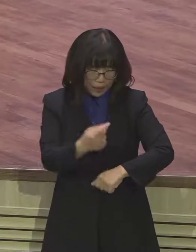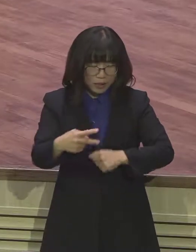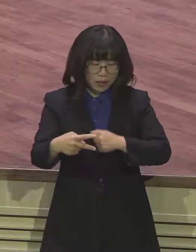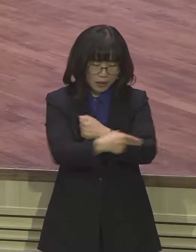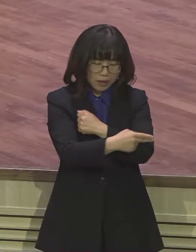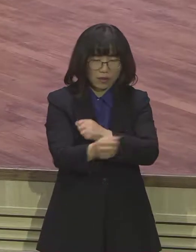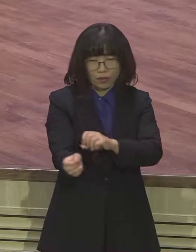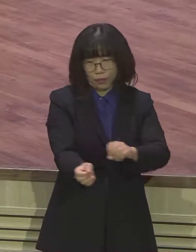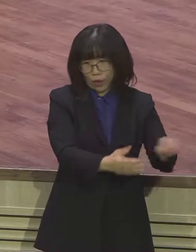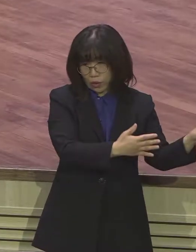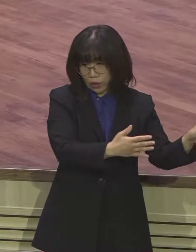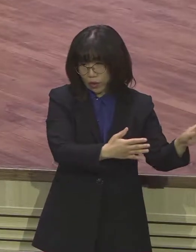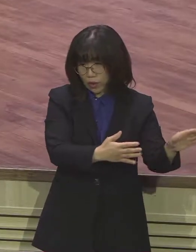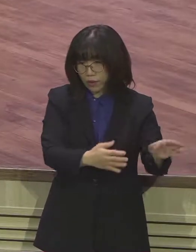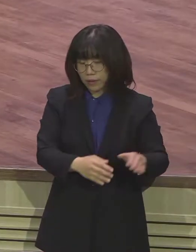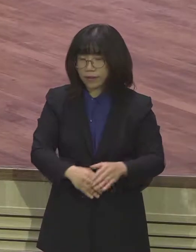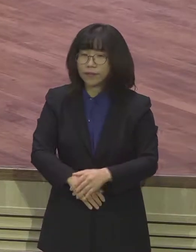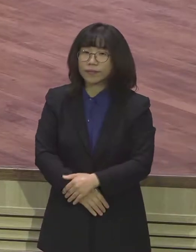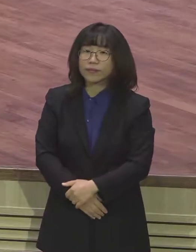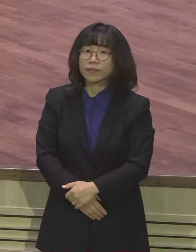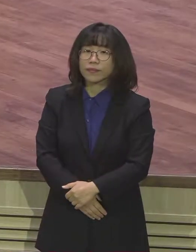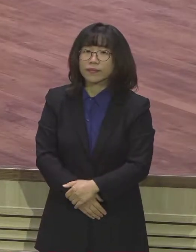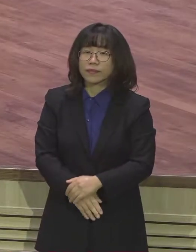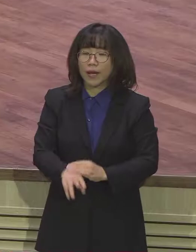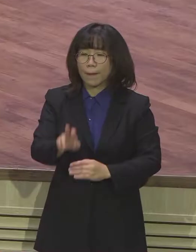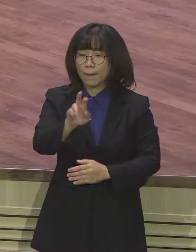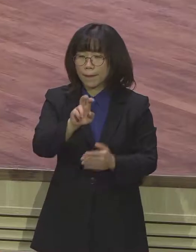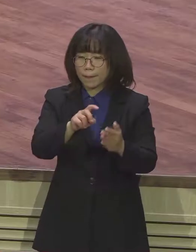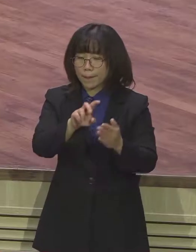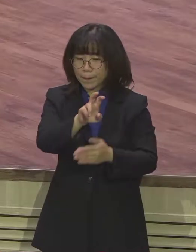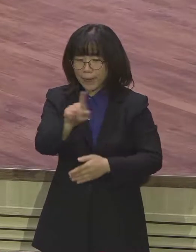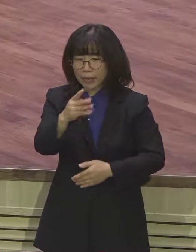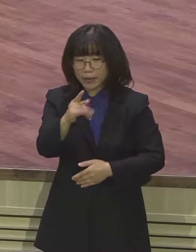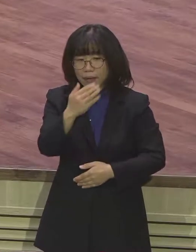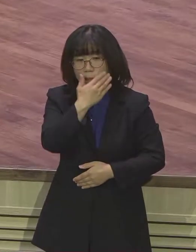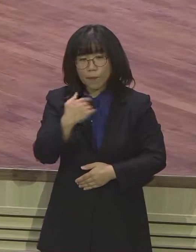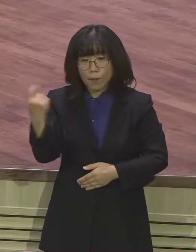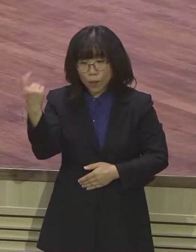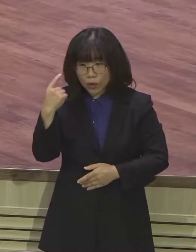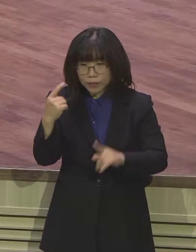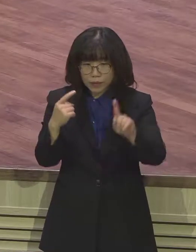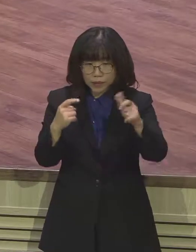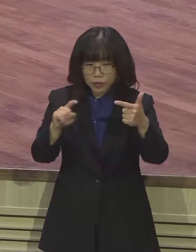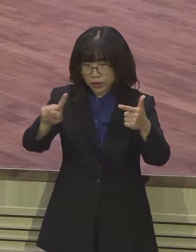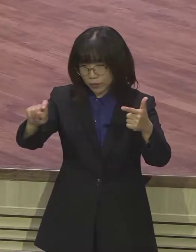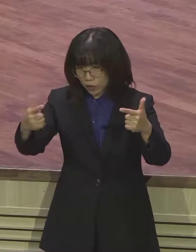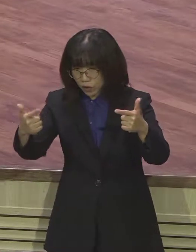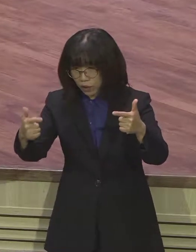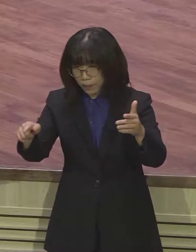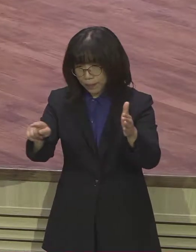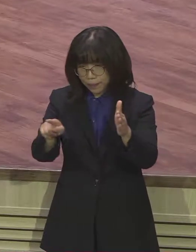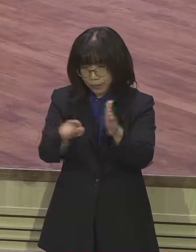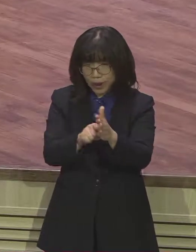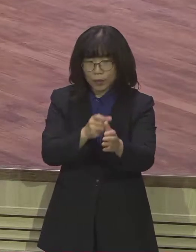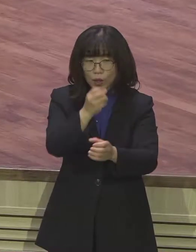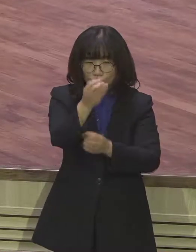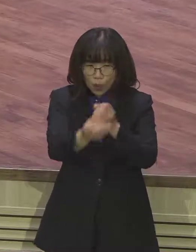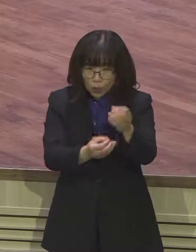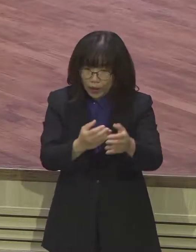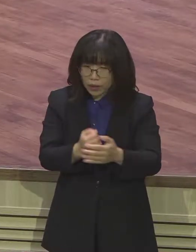필요한 것입니다. 마태복음 16자 16절의 이 믿음의 고백이야말로 우리가 하나님 앞에 종교적인 믿음이냐 아니면 정말